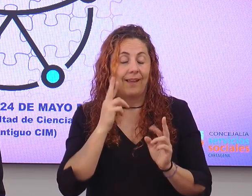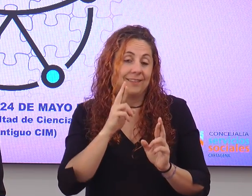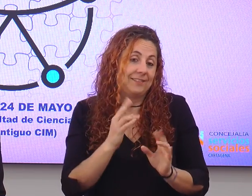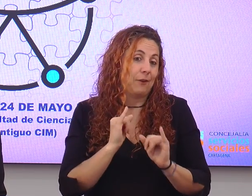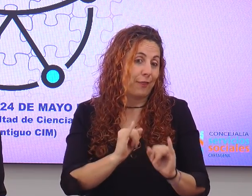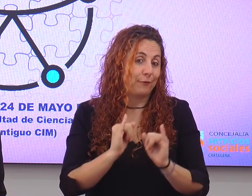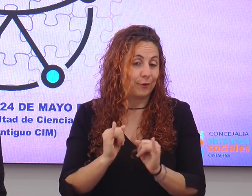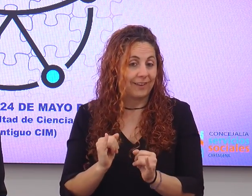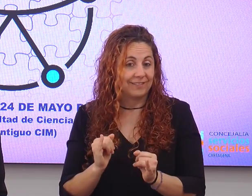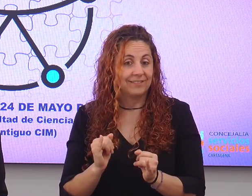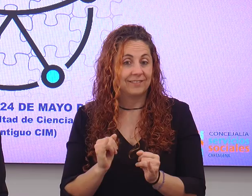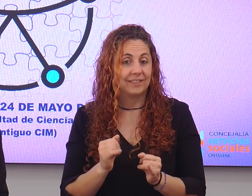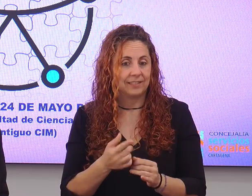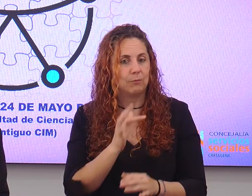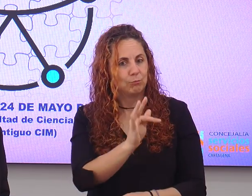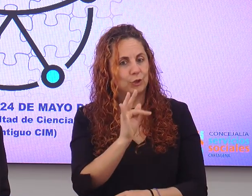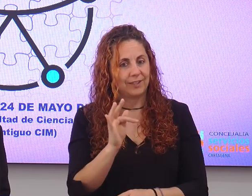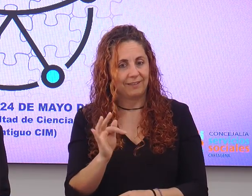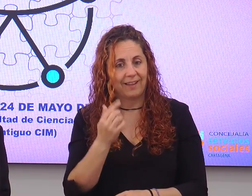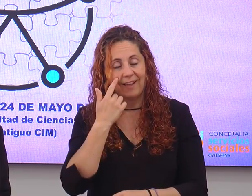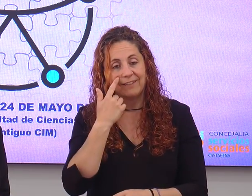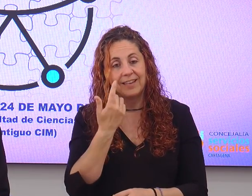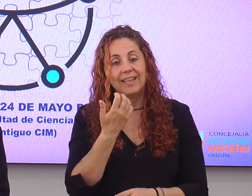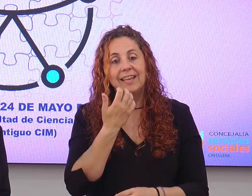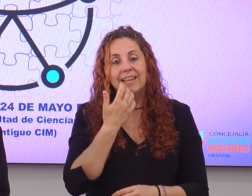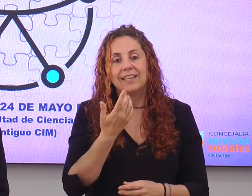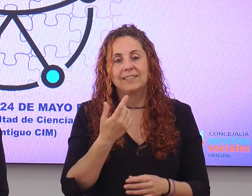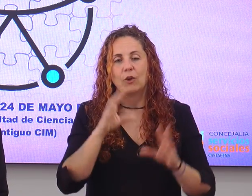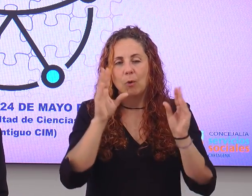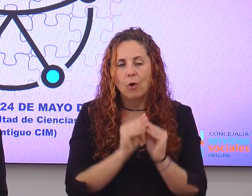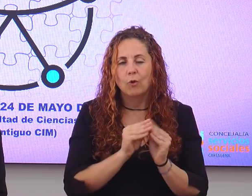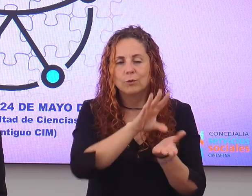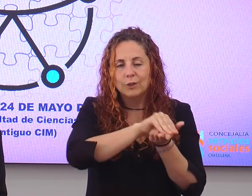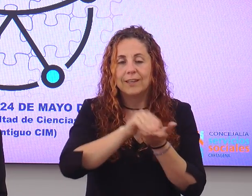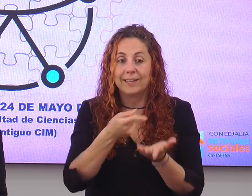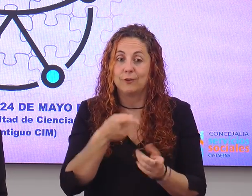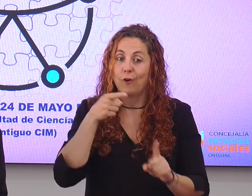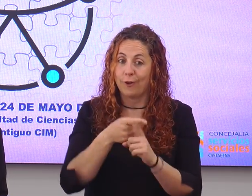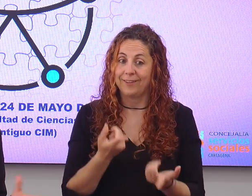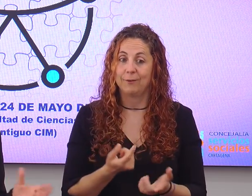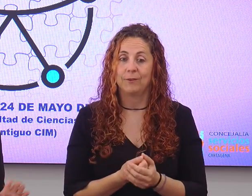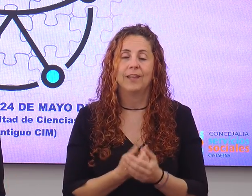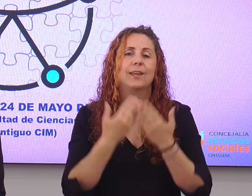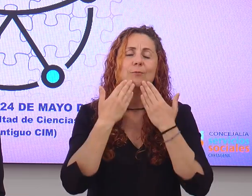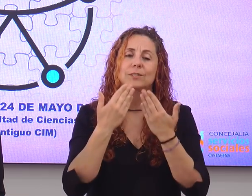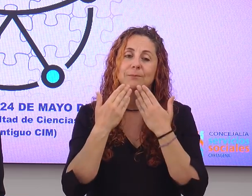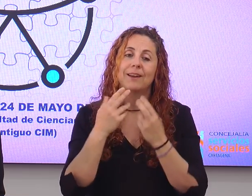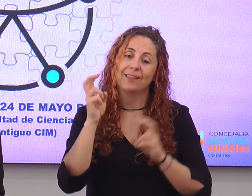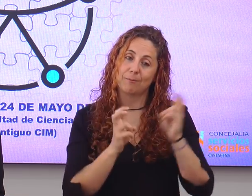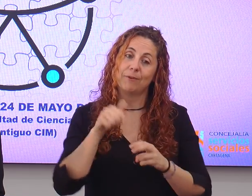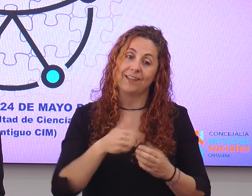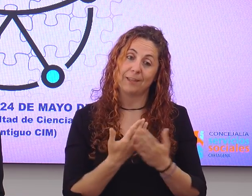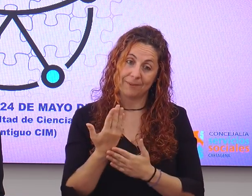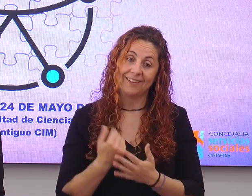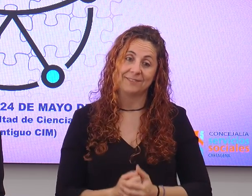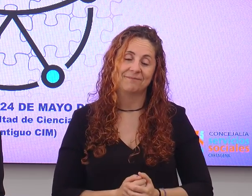jornadas, que sean muy positivas y que se saquen muchas conclusiones, que de eso es de lo que se trata. Y muchísimas gracias por estar aquí